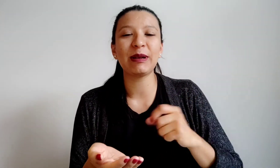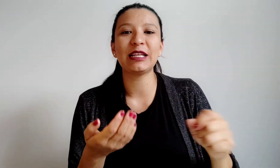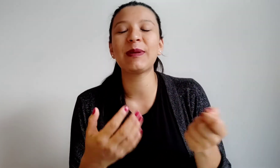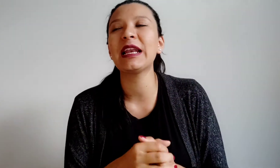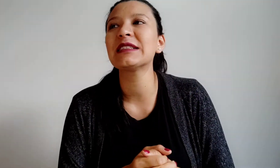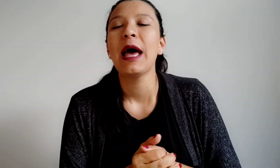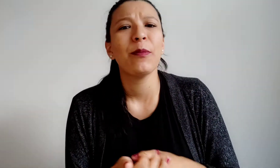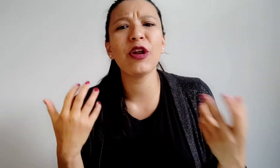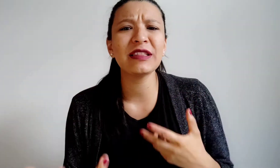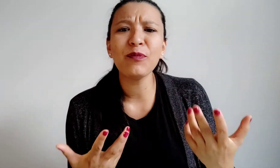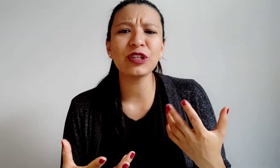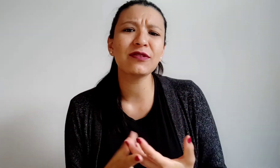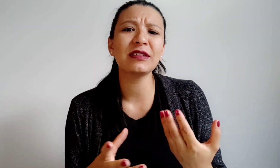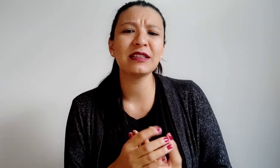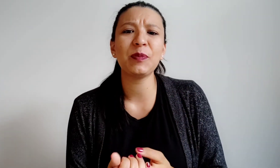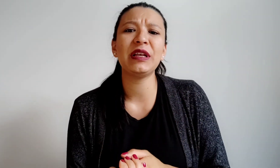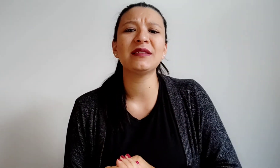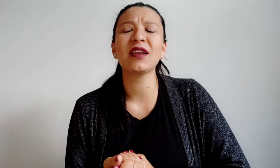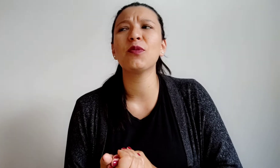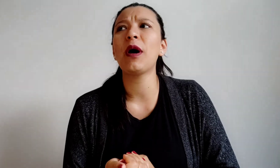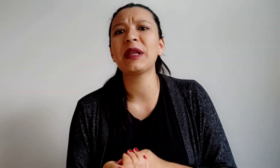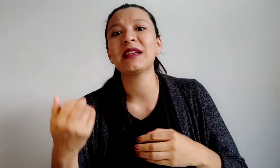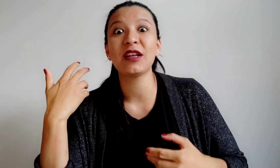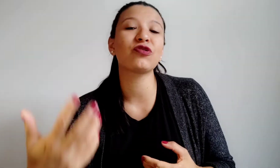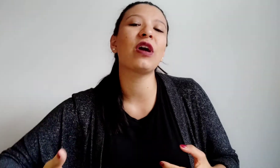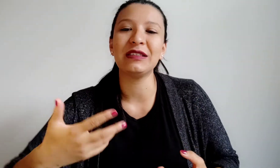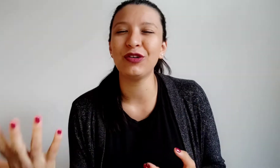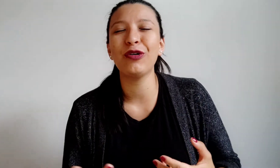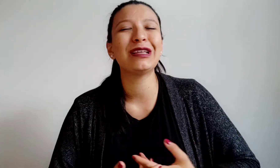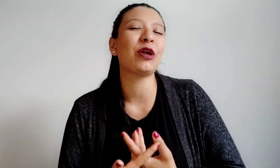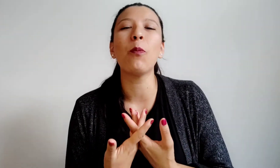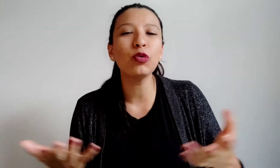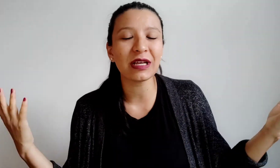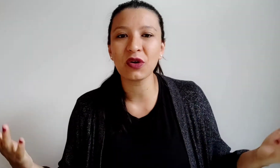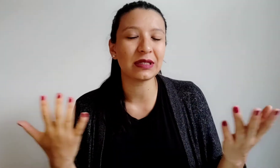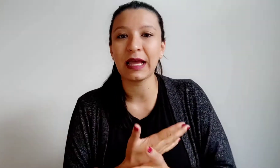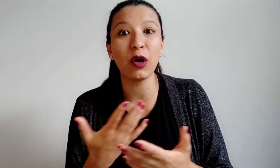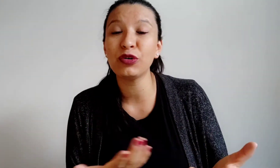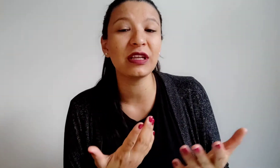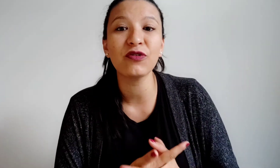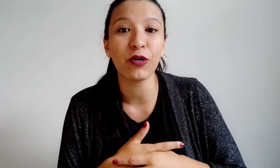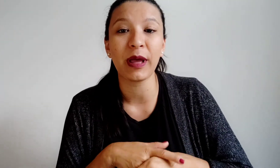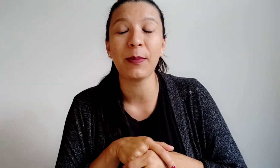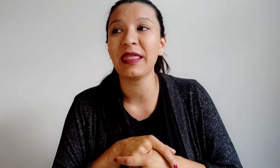planas, planas, pero ahorita muchas cosas que se pueden hacer, como aprendérselos con canciones, bueno, muchas cosas, cada uno tiene su forma de aprender,